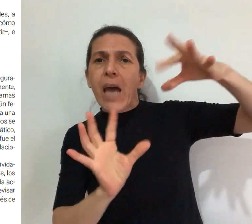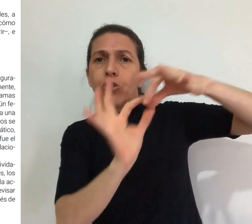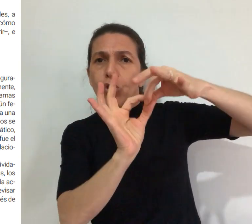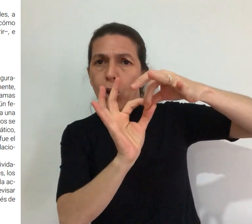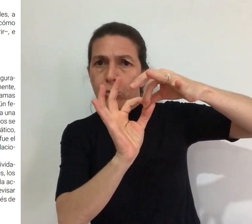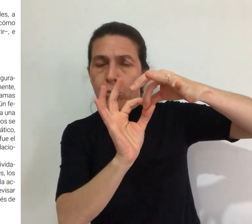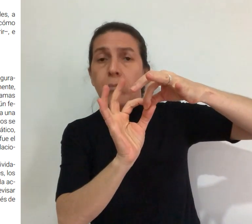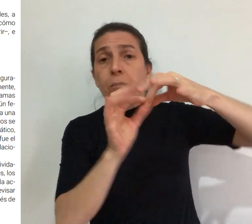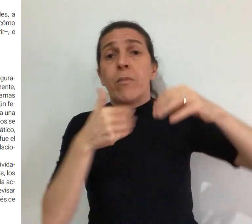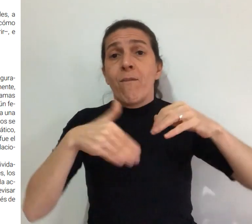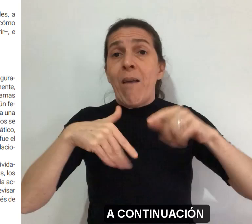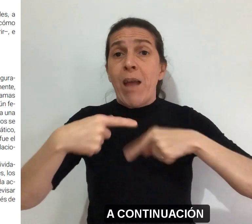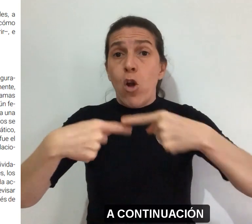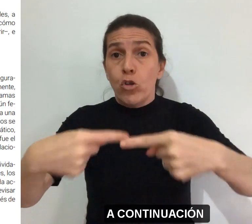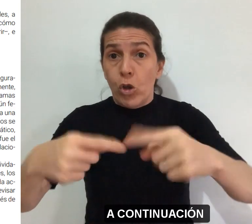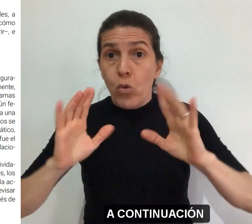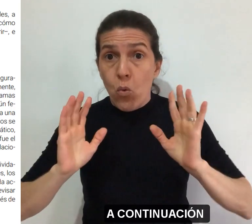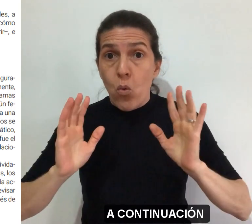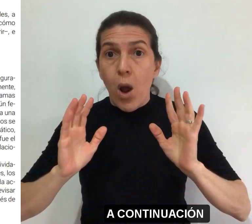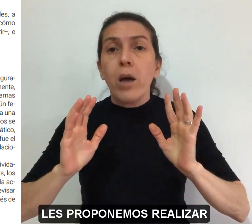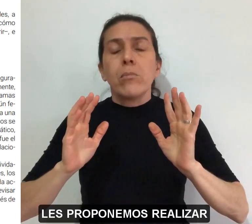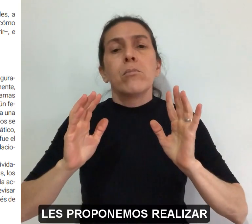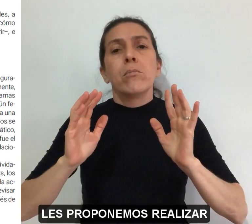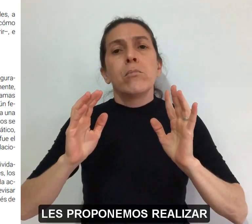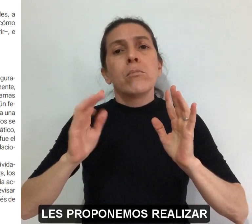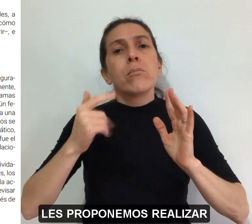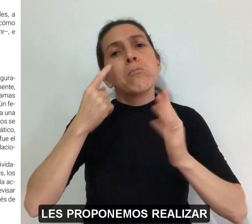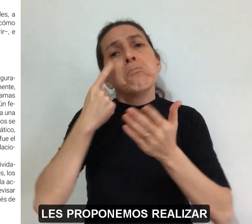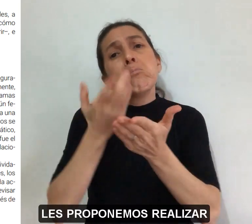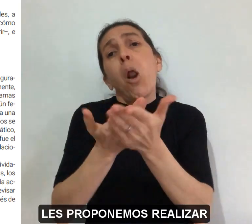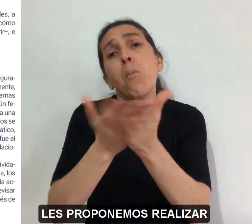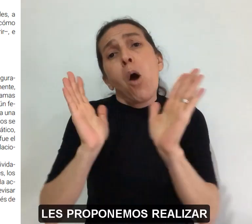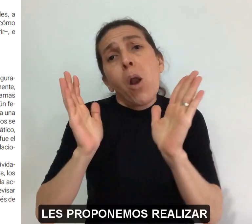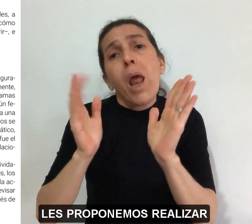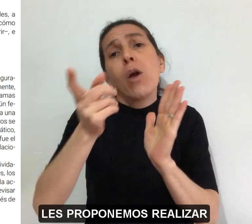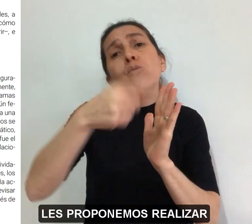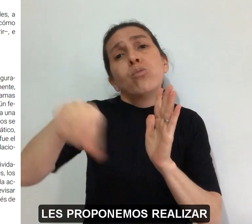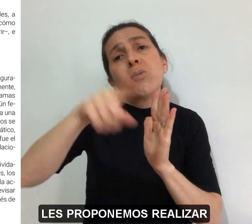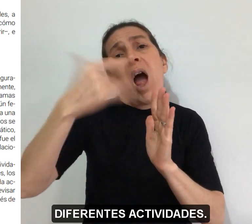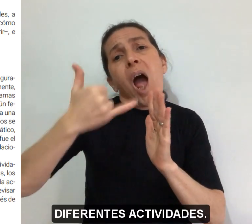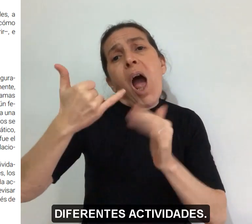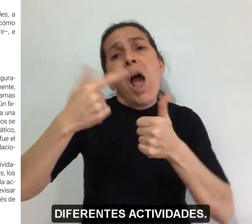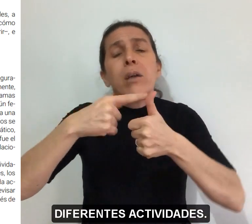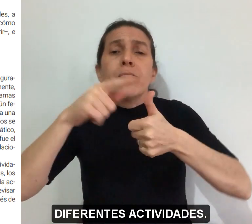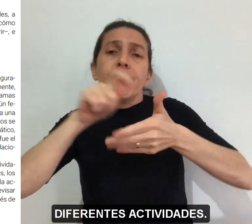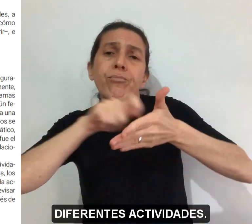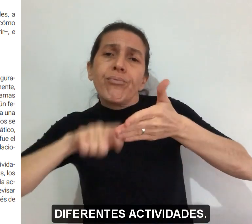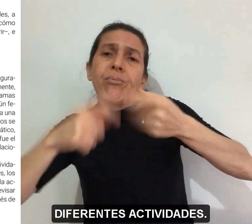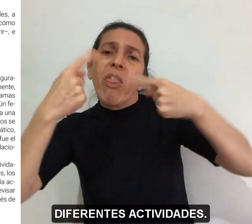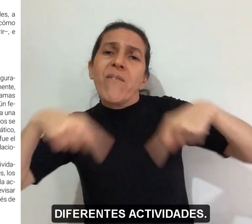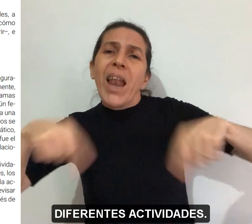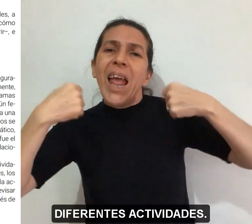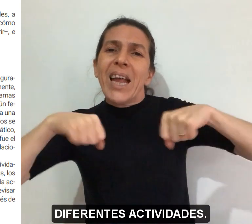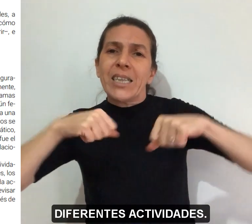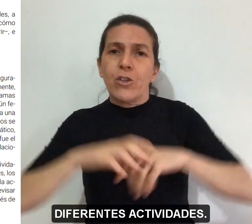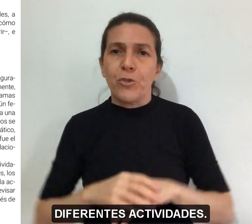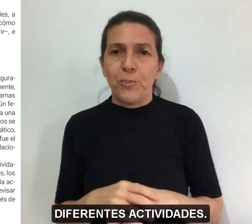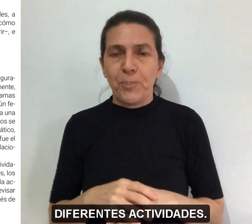A continuación, les proponemos realizar diferentes